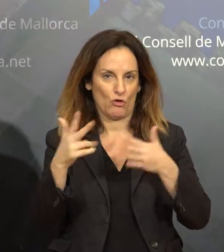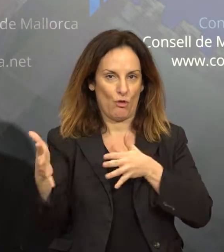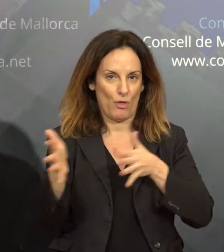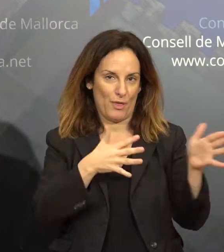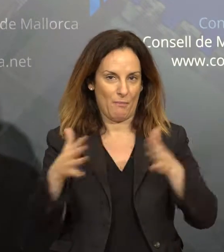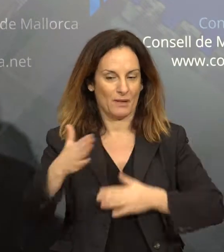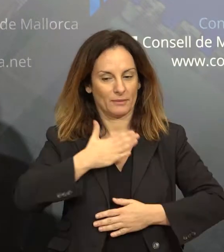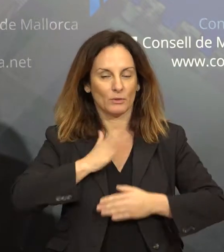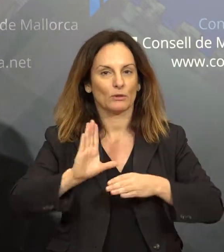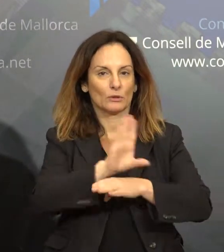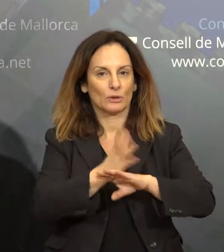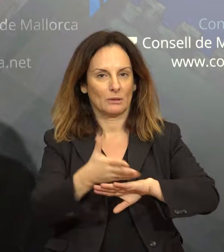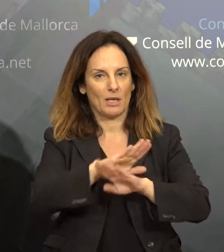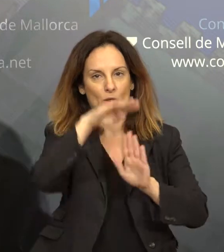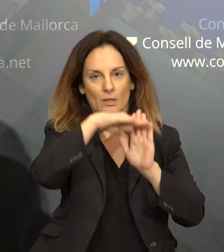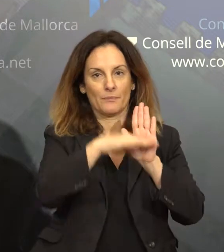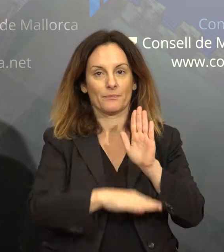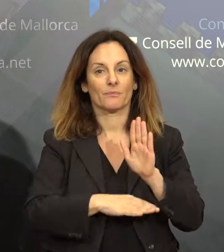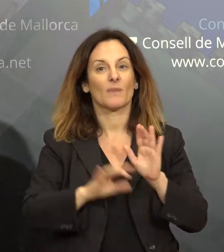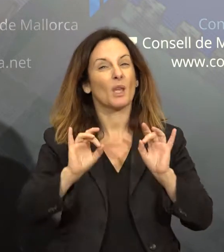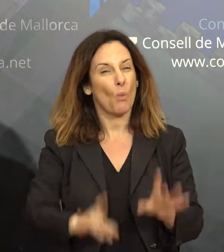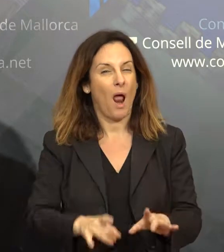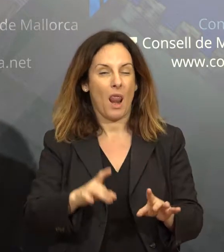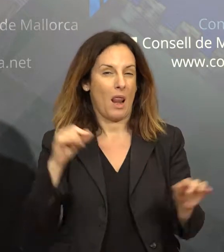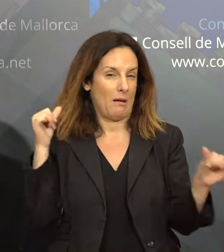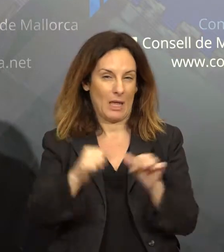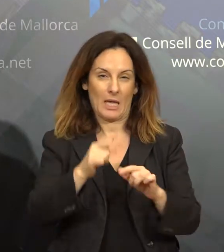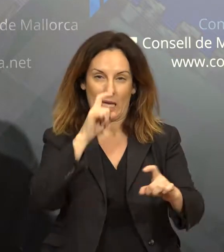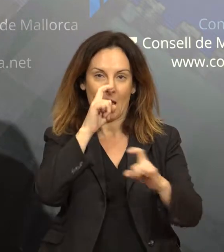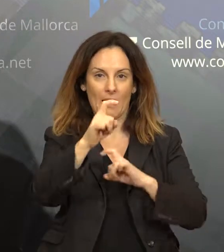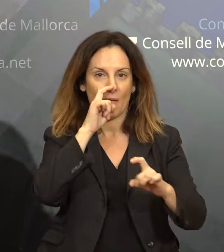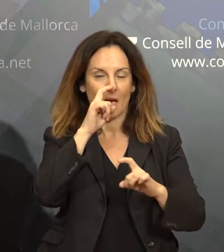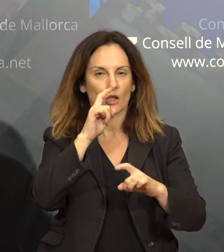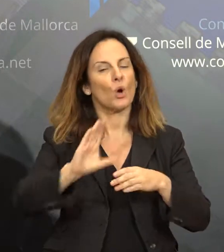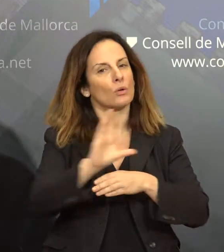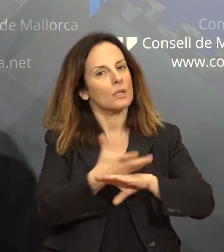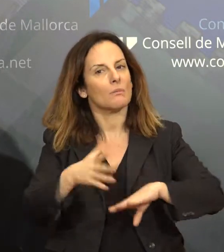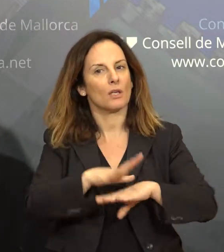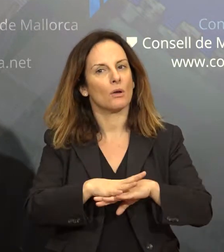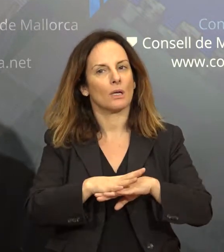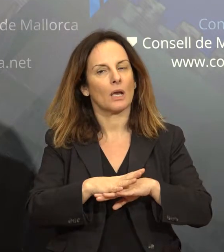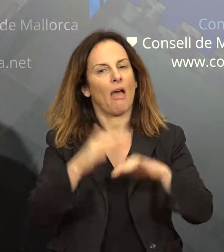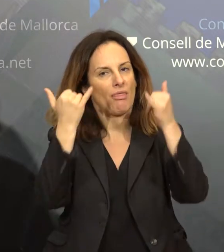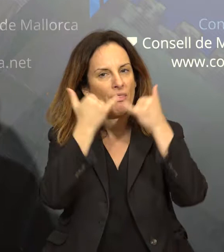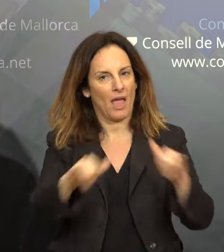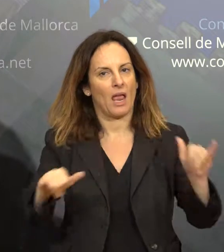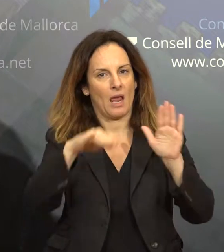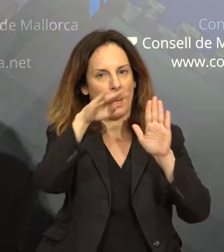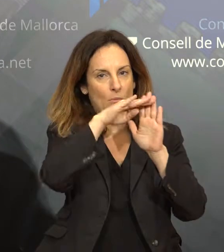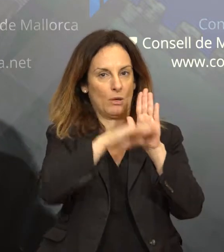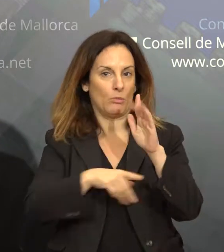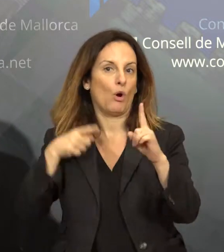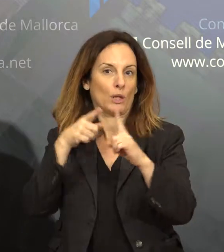Com cada any, el Consell de Mallorca organitza un seguit d'actes en motiu d'aquesta commemoració.